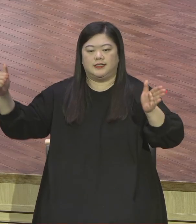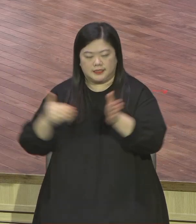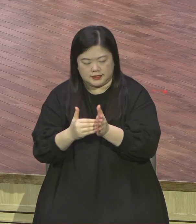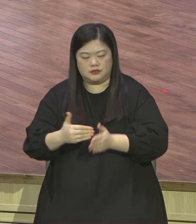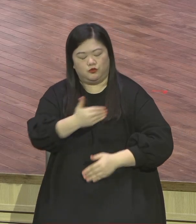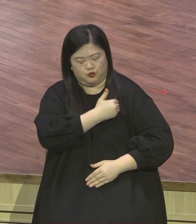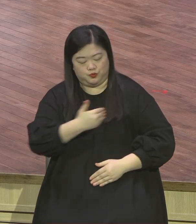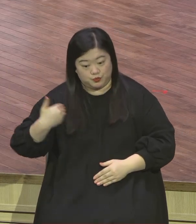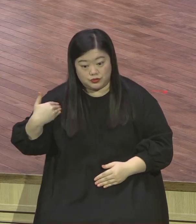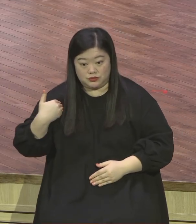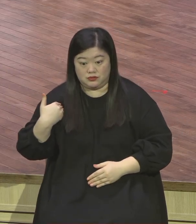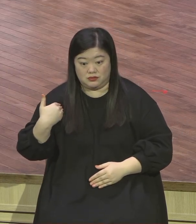서론이라고